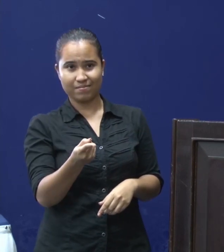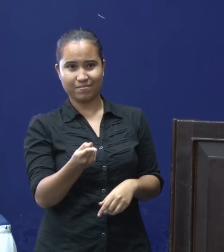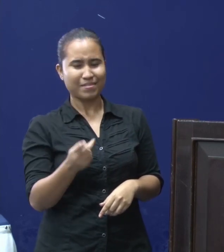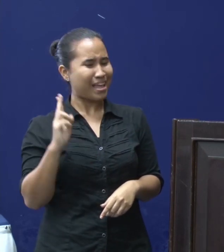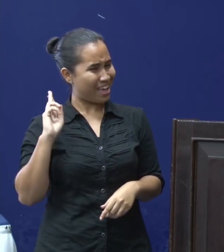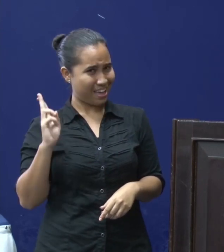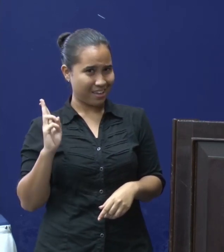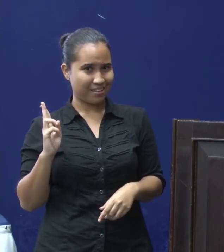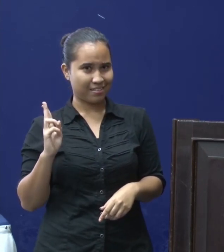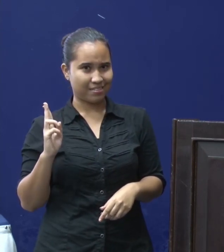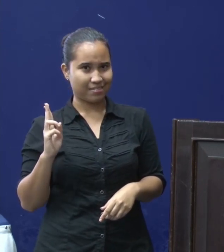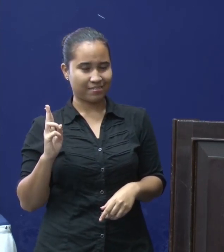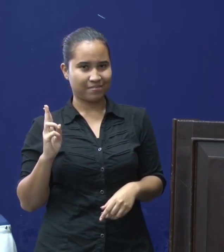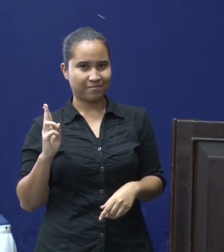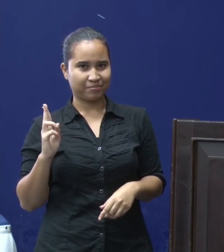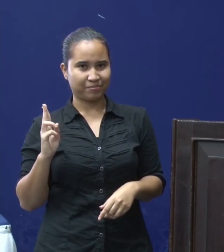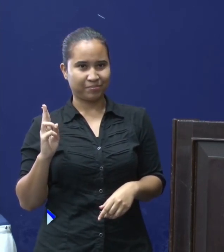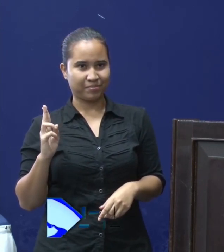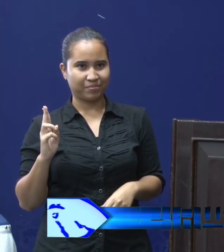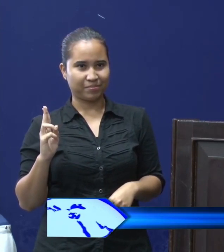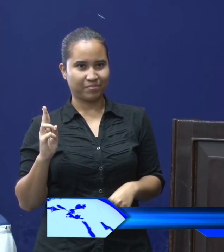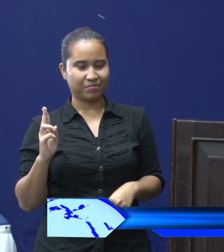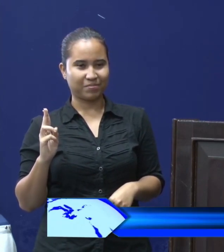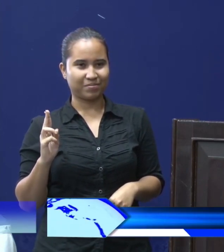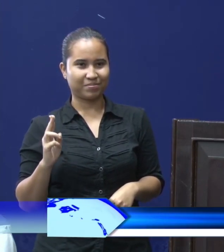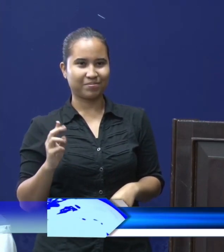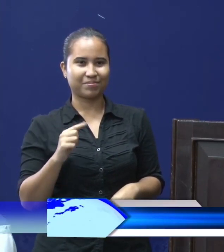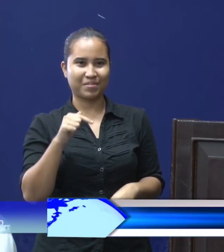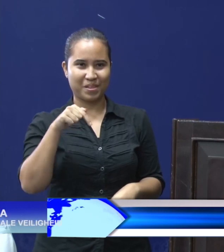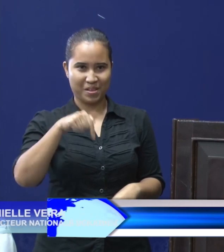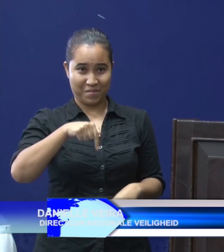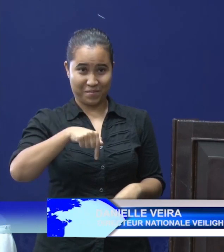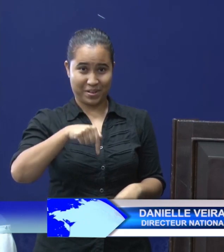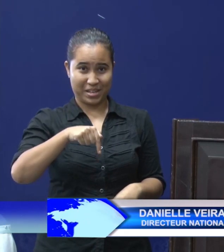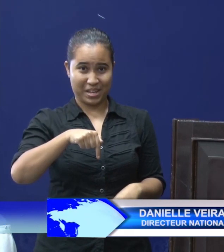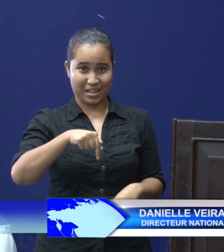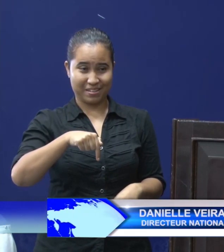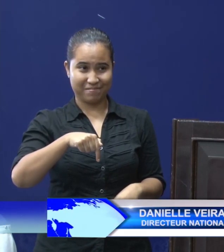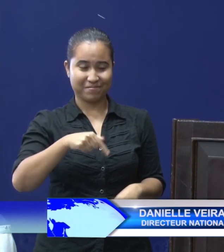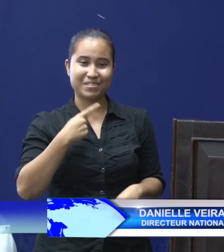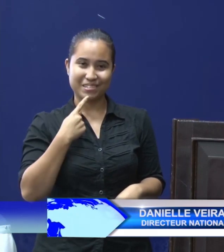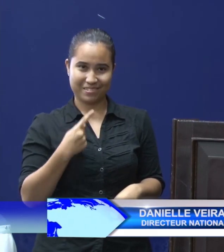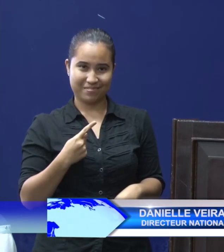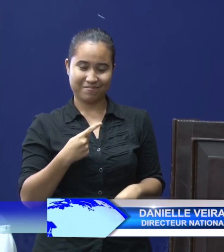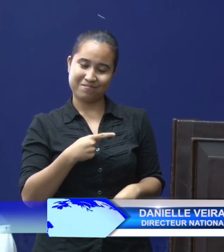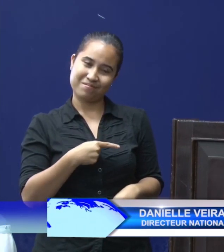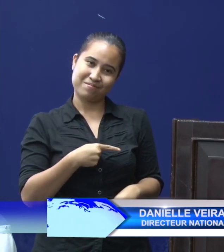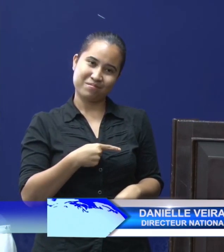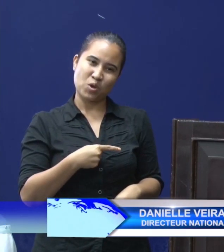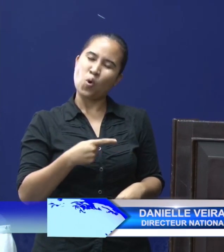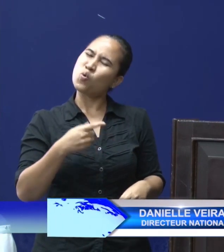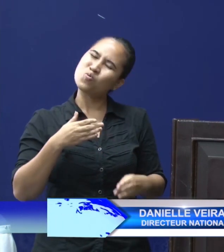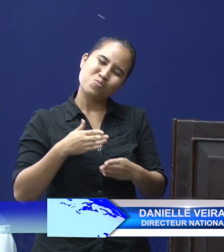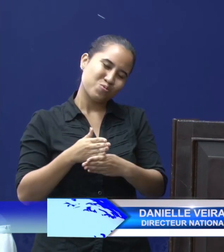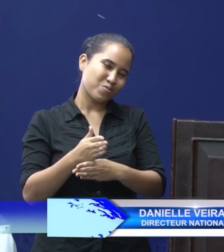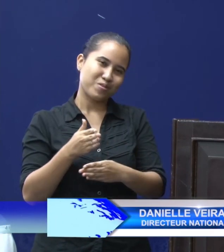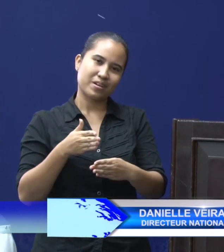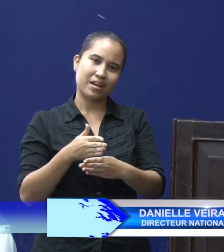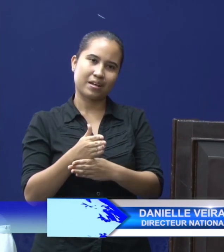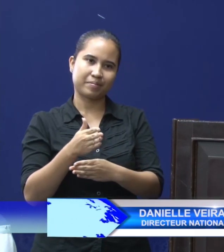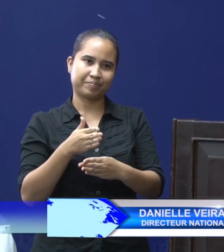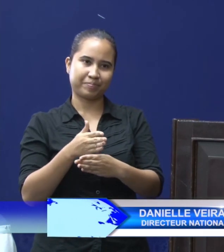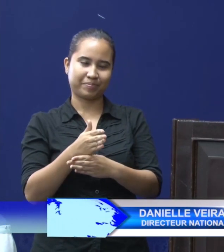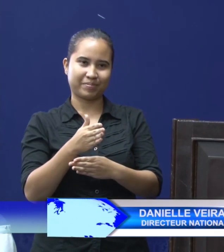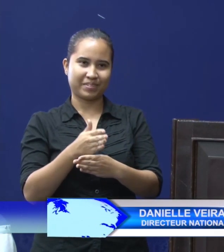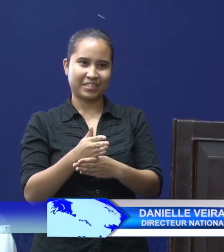Echt waar? Wel, dan moet u gewoon... Vandaag ben ik op die tour. Dan moet u gewoon doorgaan. Dan